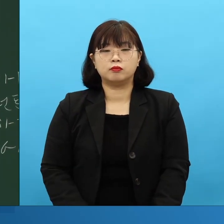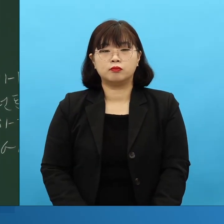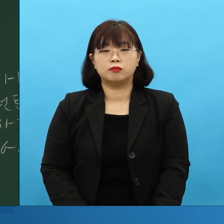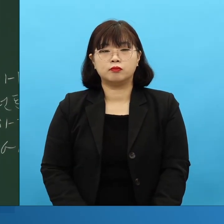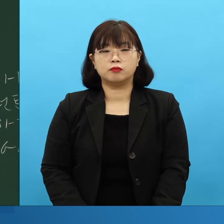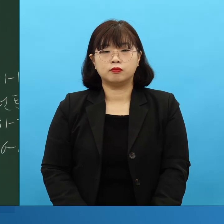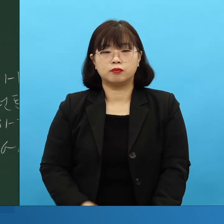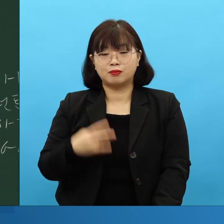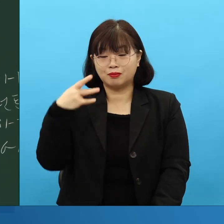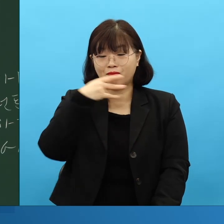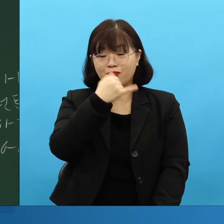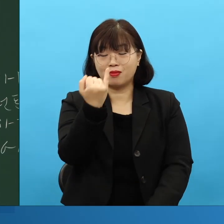나라요.